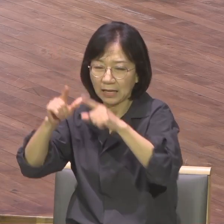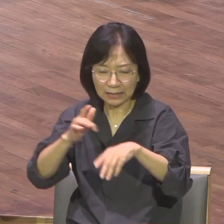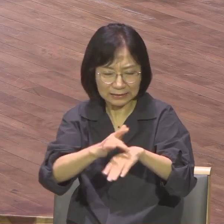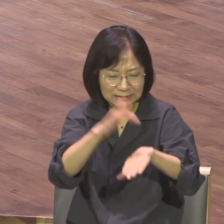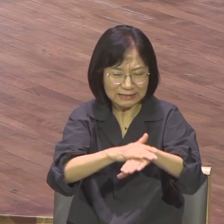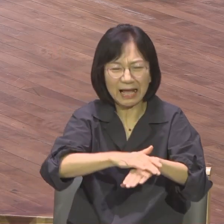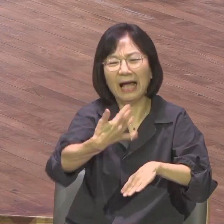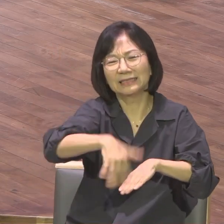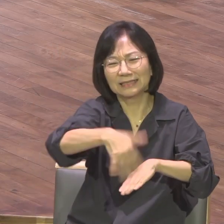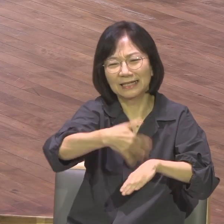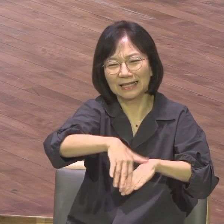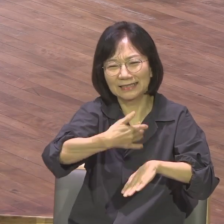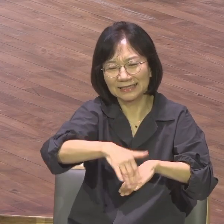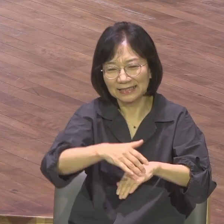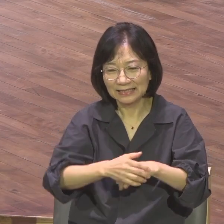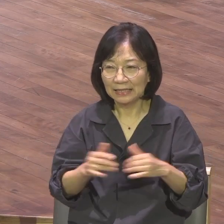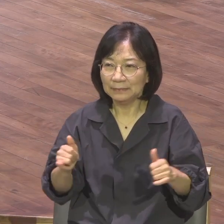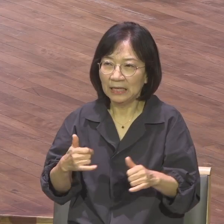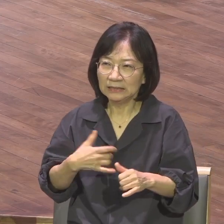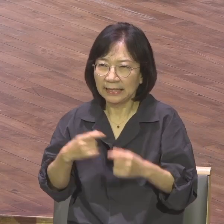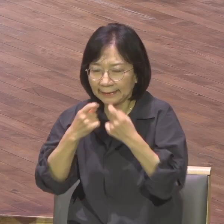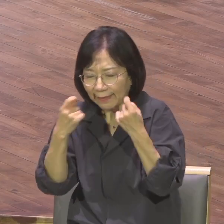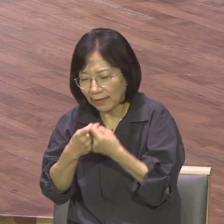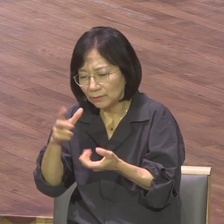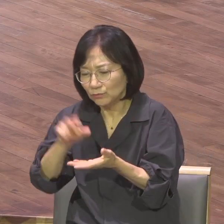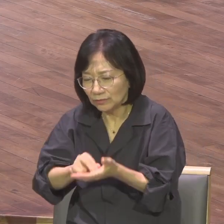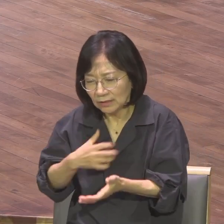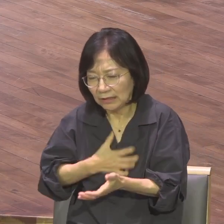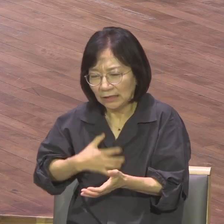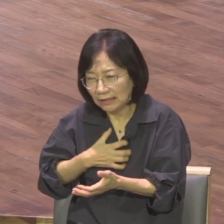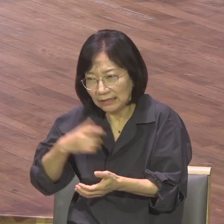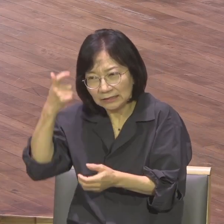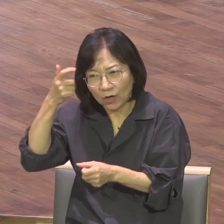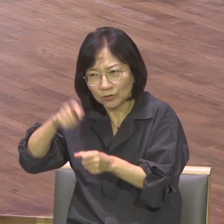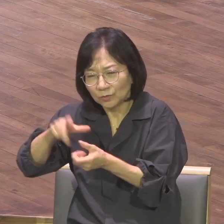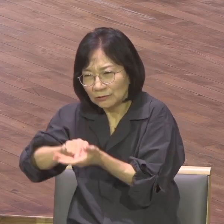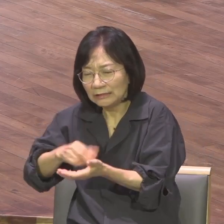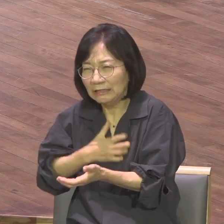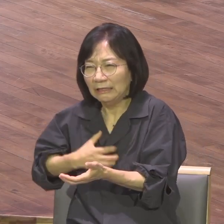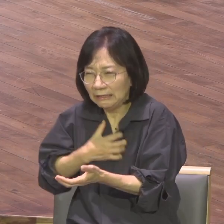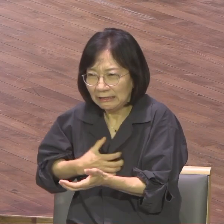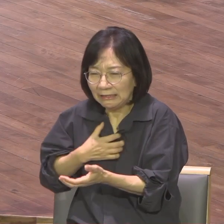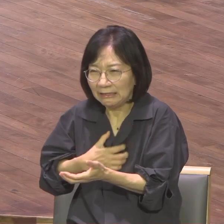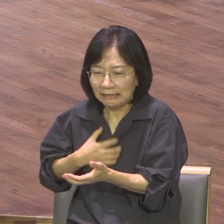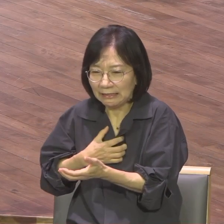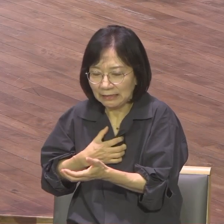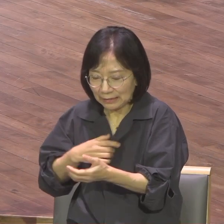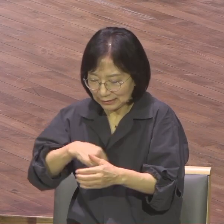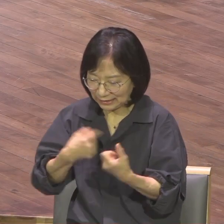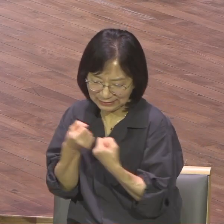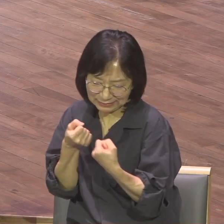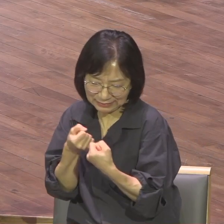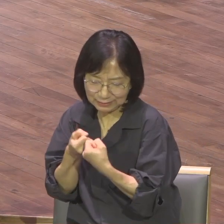여러 가지 자기 영적 문제, 개인 문제, 체질 때문에 고생하고 있을 겁니다. 이것 또한 시간표입니다. 과정입니다.